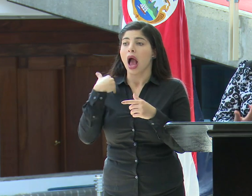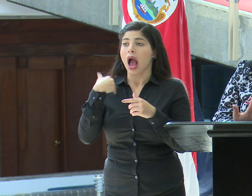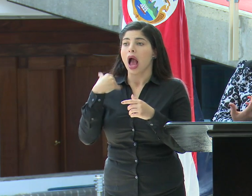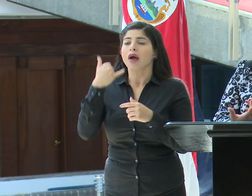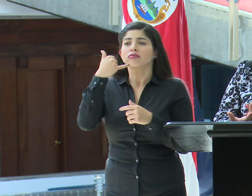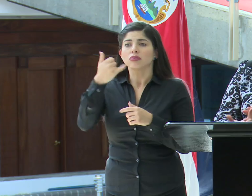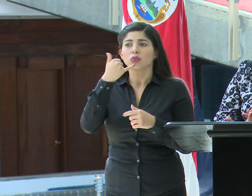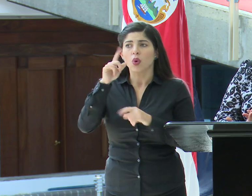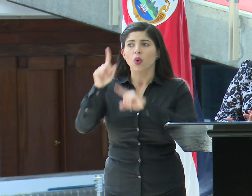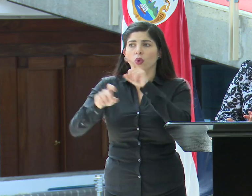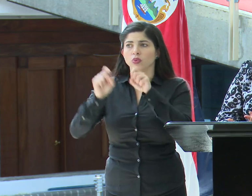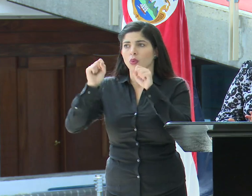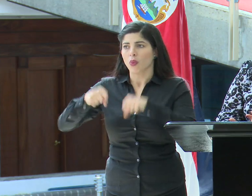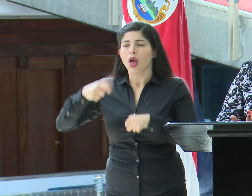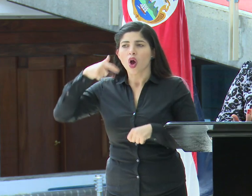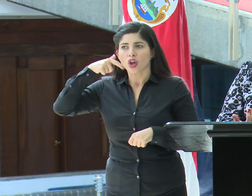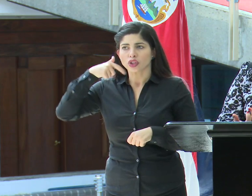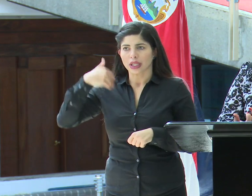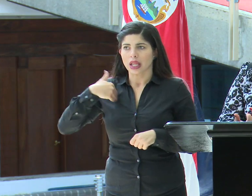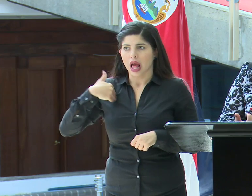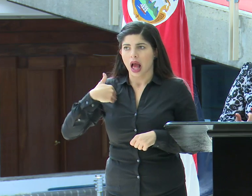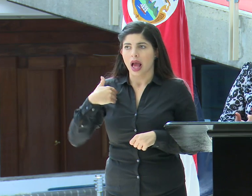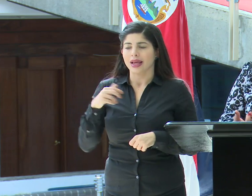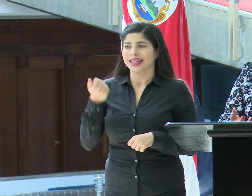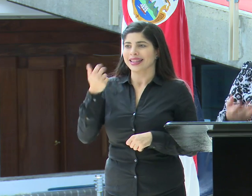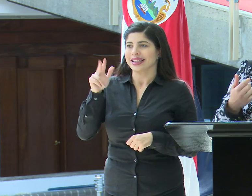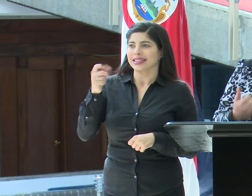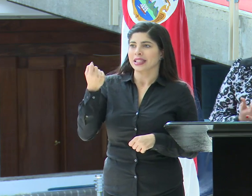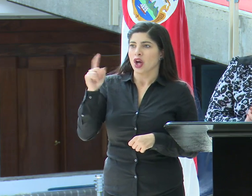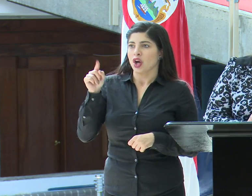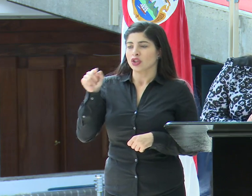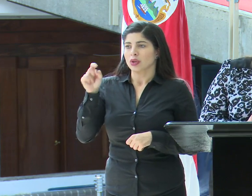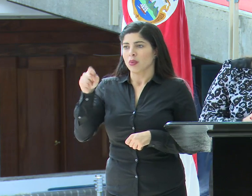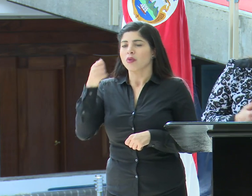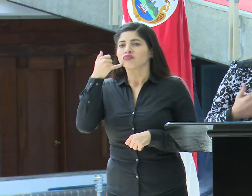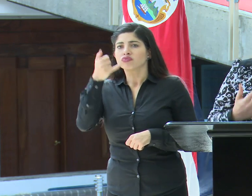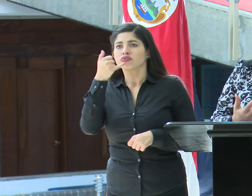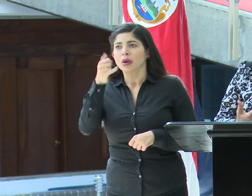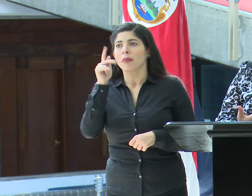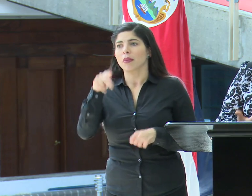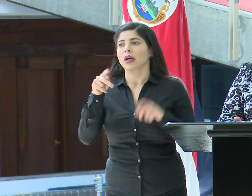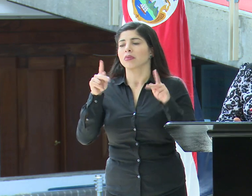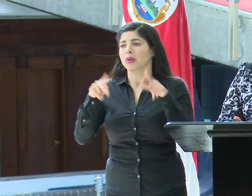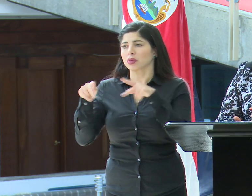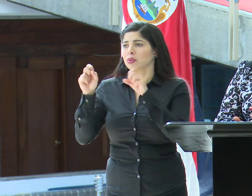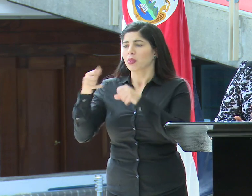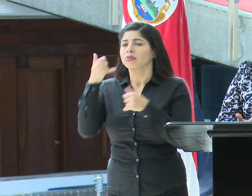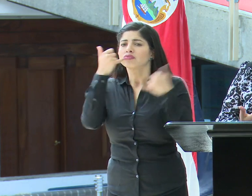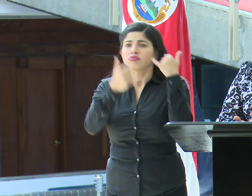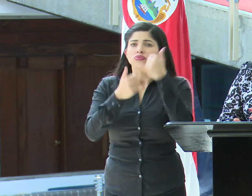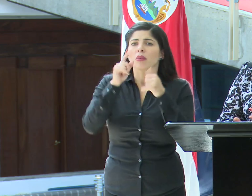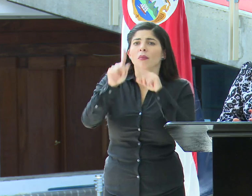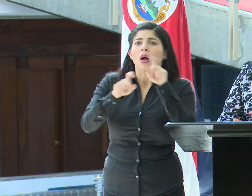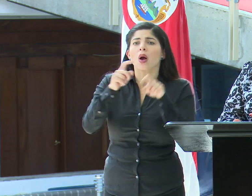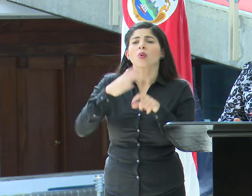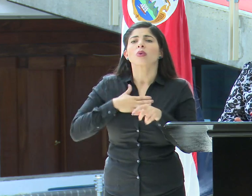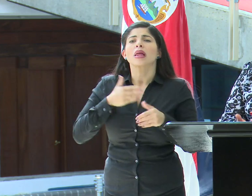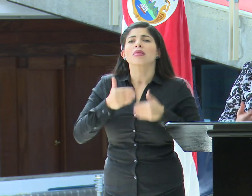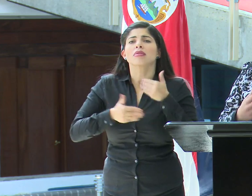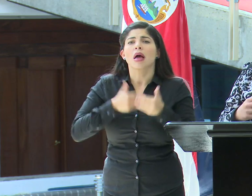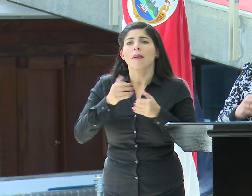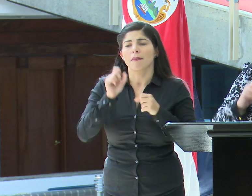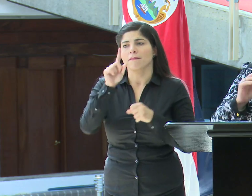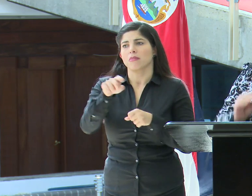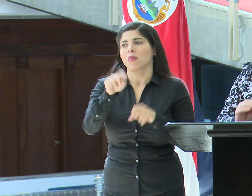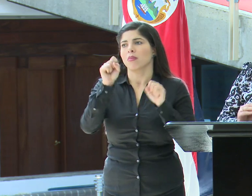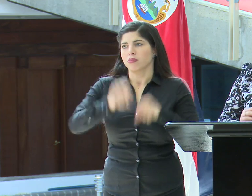consulta a través de un call center, que es la línea 1311, para que las personas puedan llamar y preguntar sobre sus trámites.